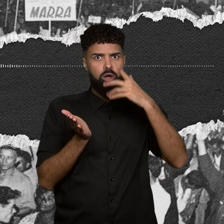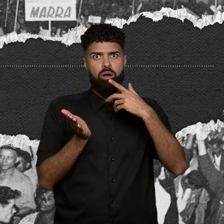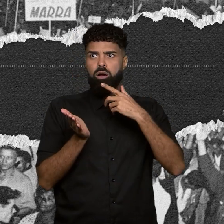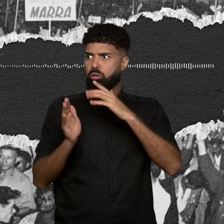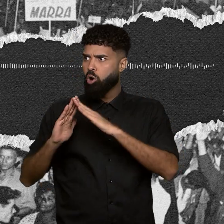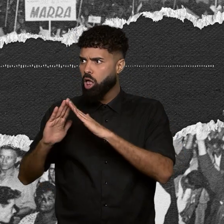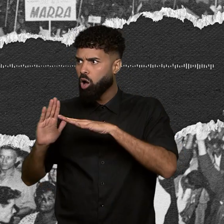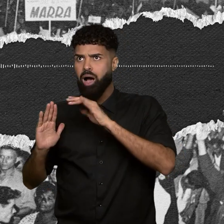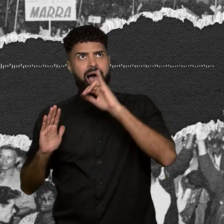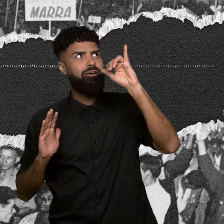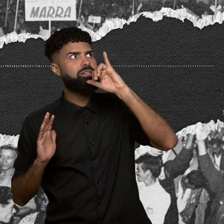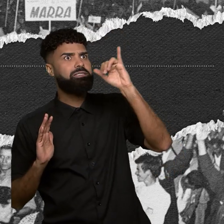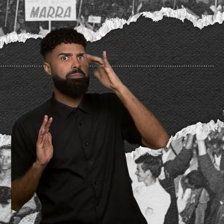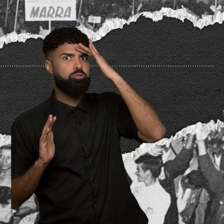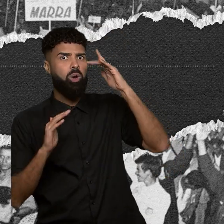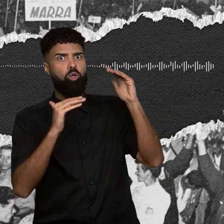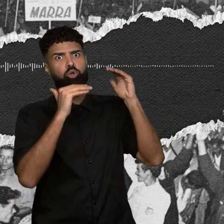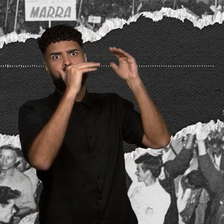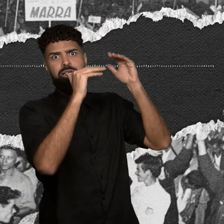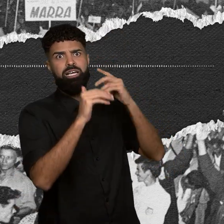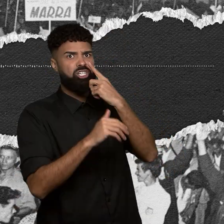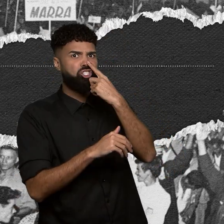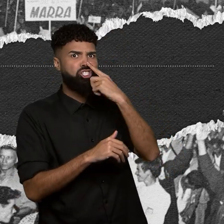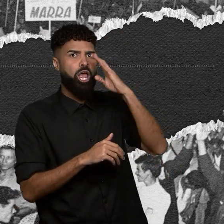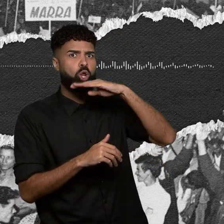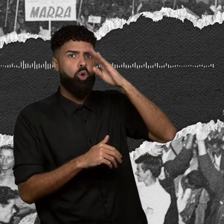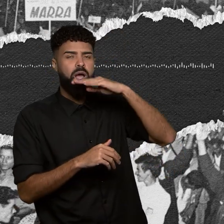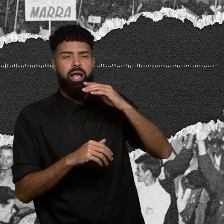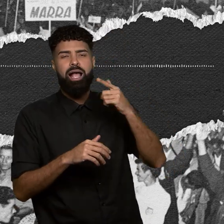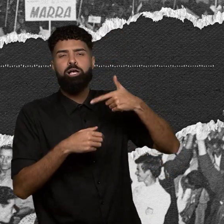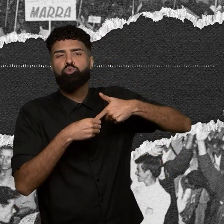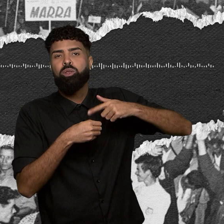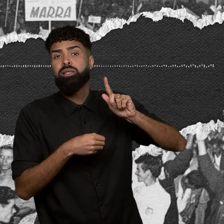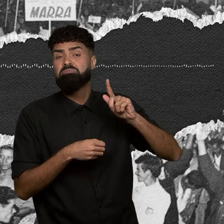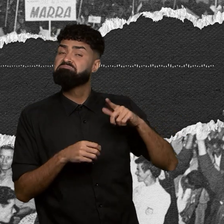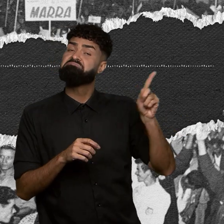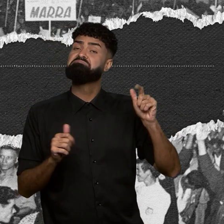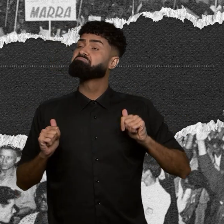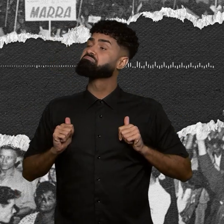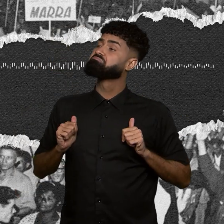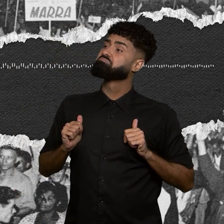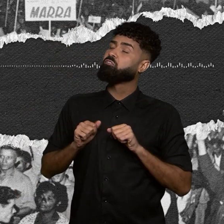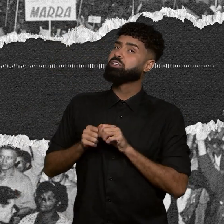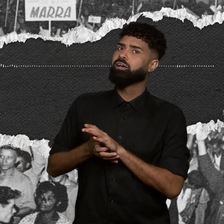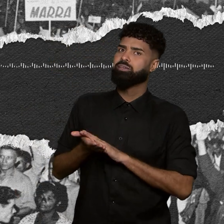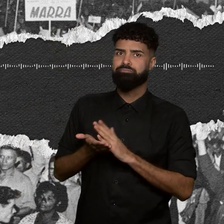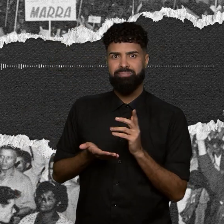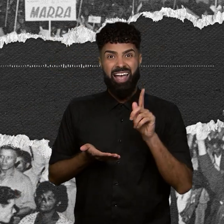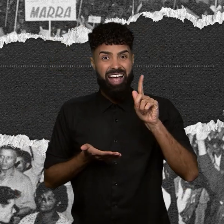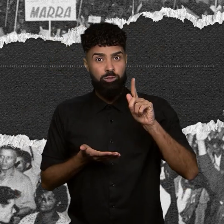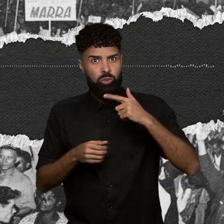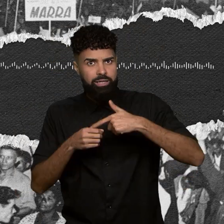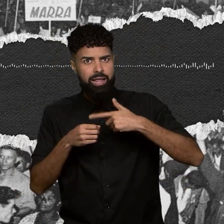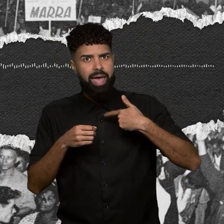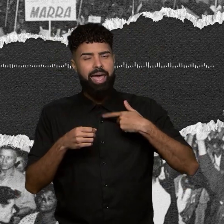para o cheiro de gasolina. Nada foi feito. Agora imagina gasolina, que é menos densa que a água, numa região